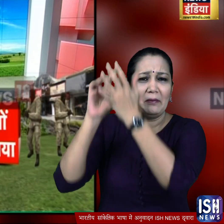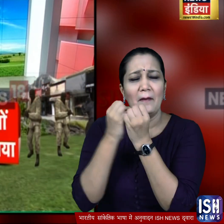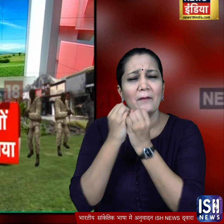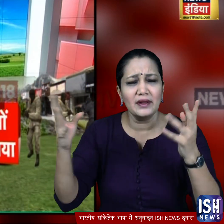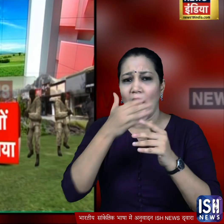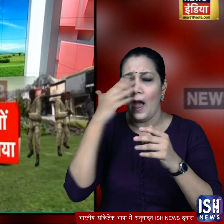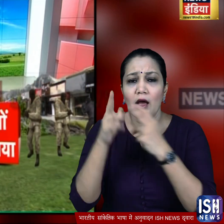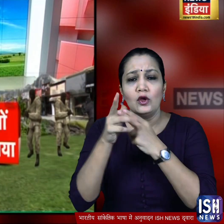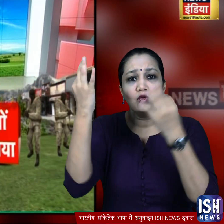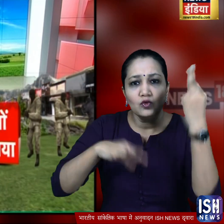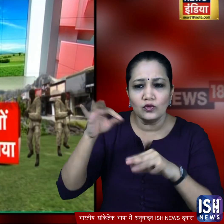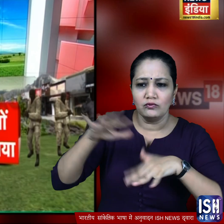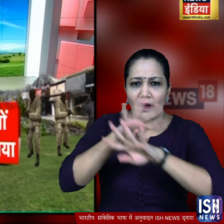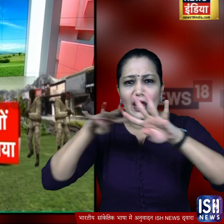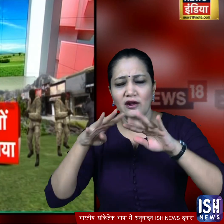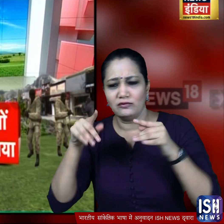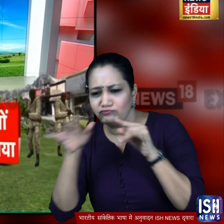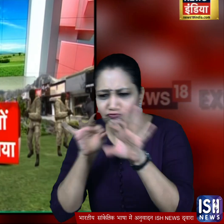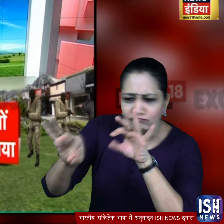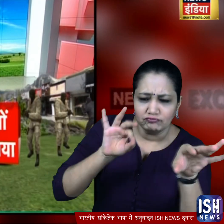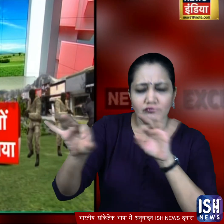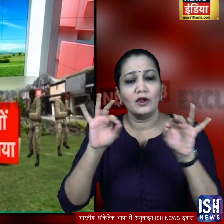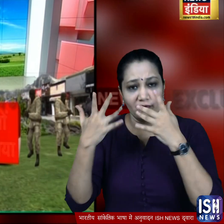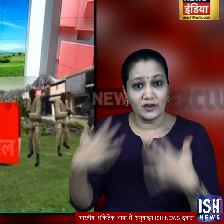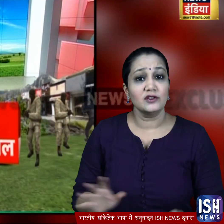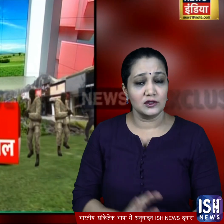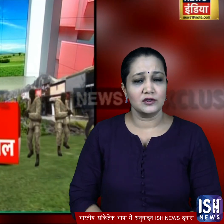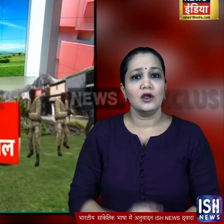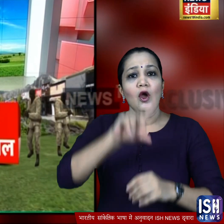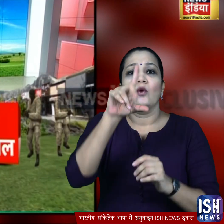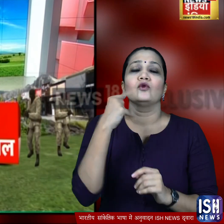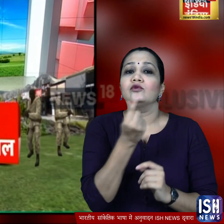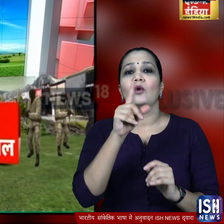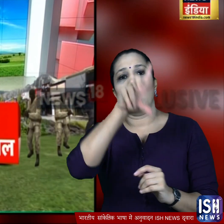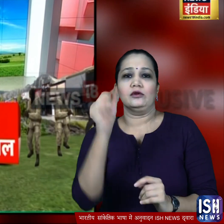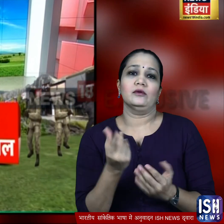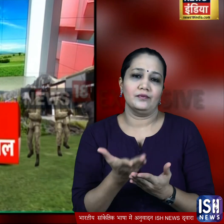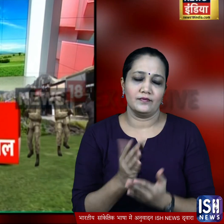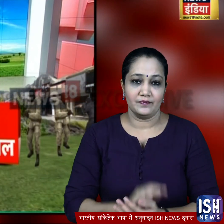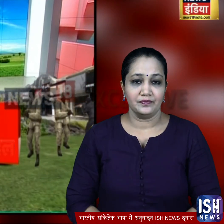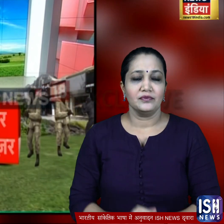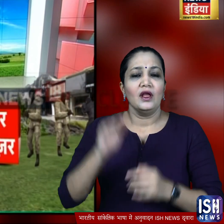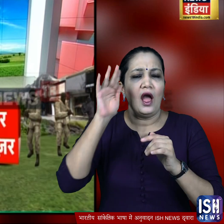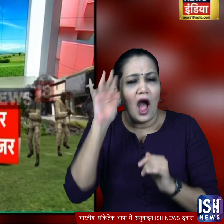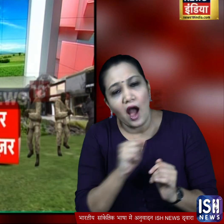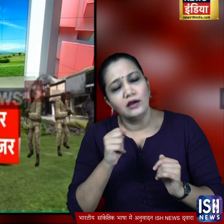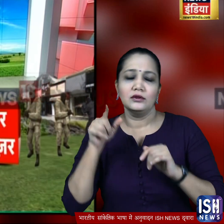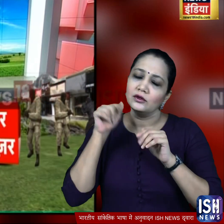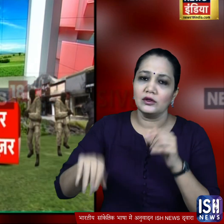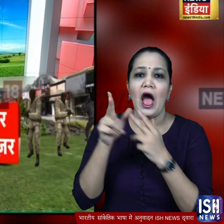में आतंकियों की भरती के लिए अपना नेटवर्क बना चुका है और इस काम के लिए वो वाटसैप का इस्तमाल कर रहा है जिसकी भनक लगते ही सुरक्षा एजनसियां भी इसके